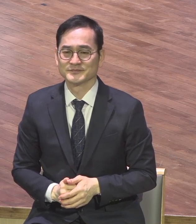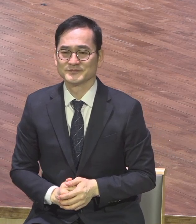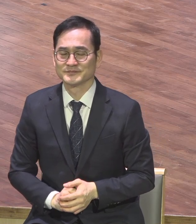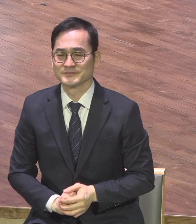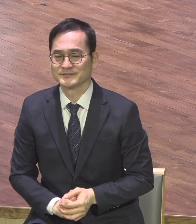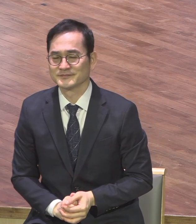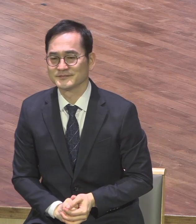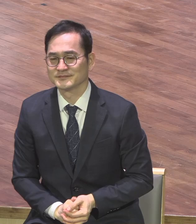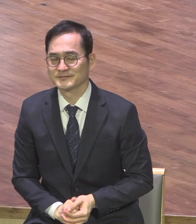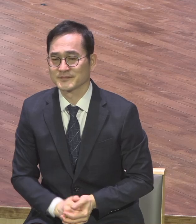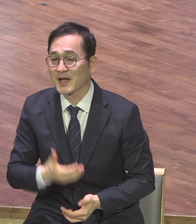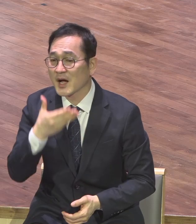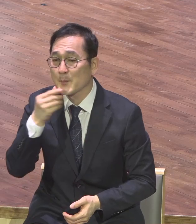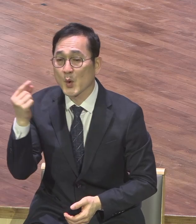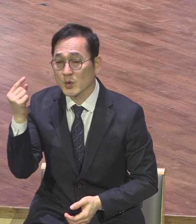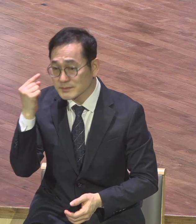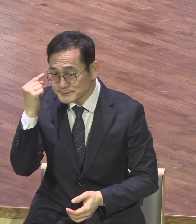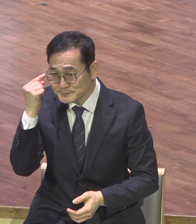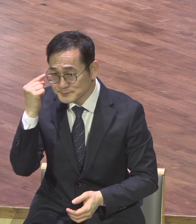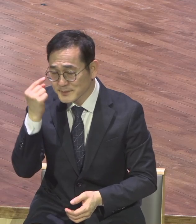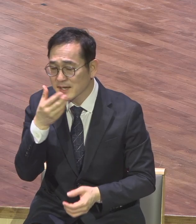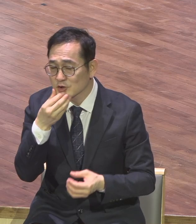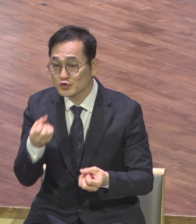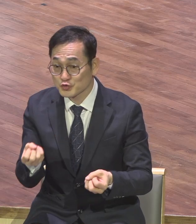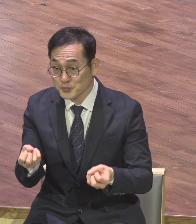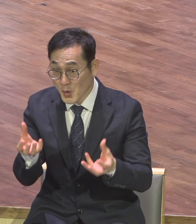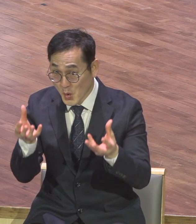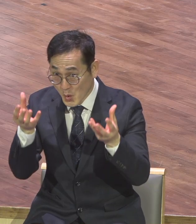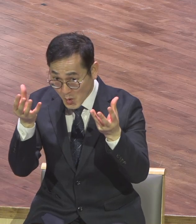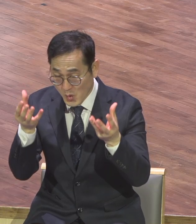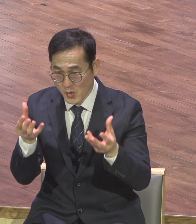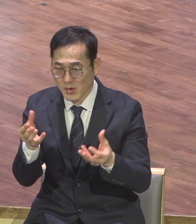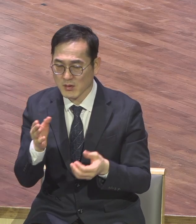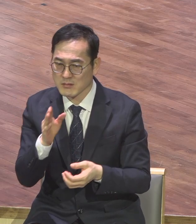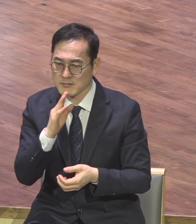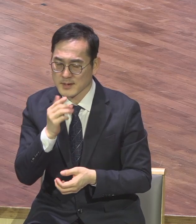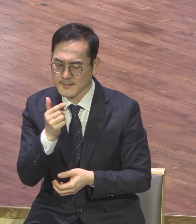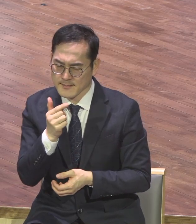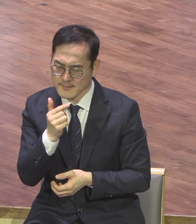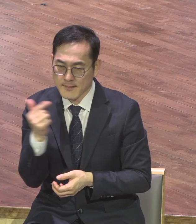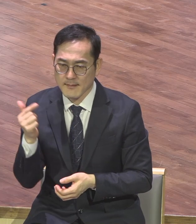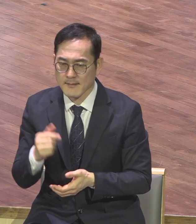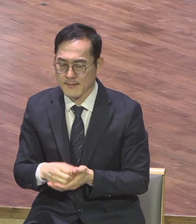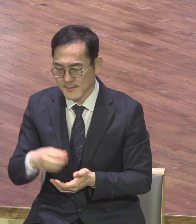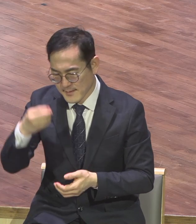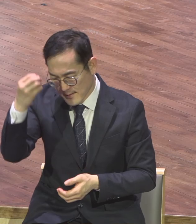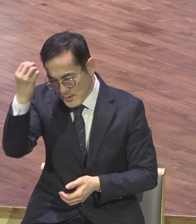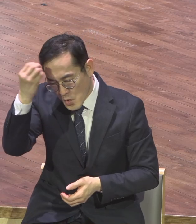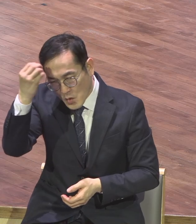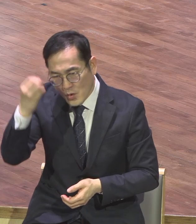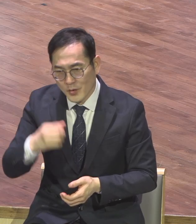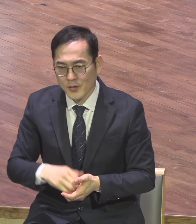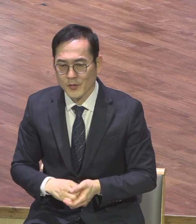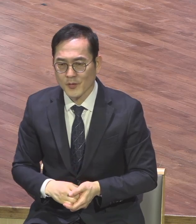보금이 주는 축복이 얼마나 큰지 호기심과 궁금증이 생길 정도로